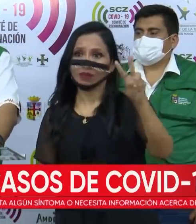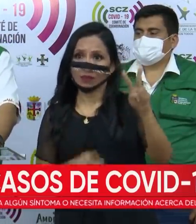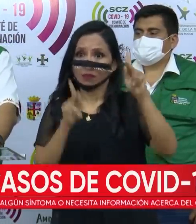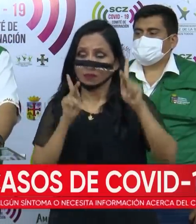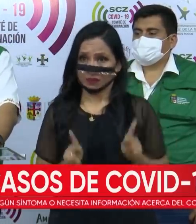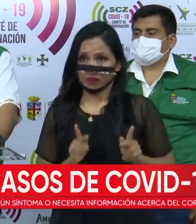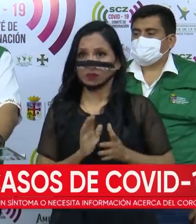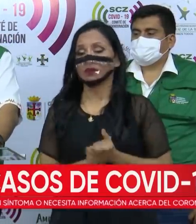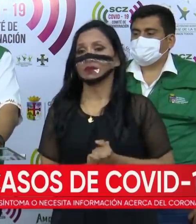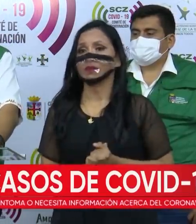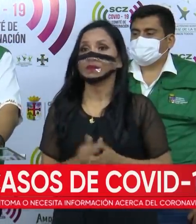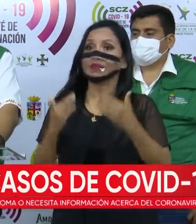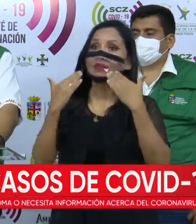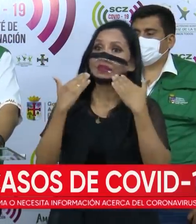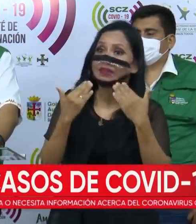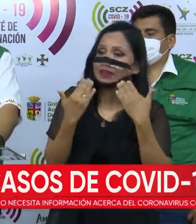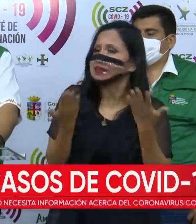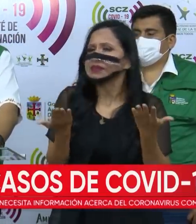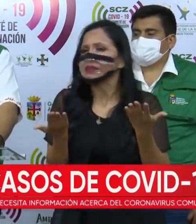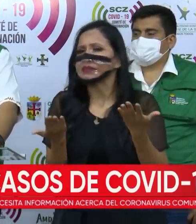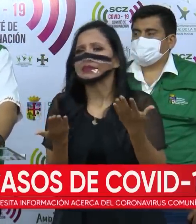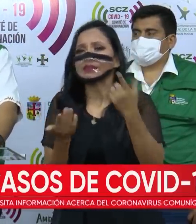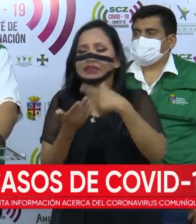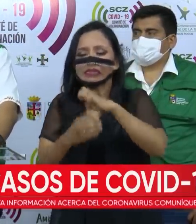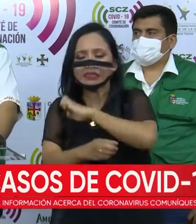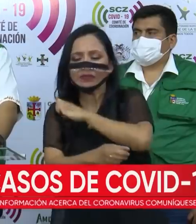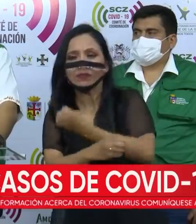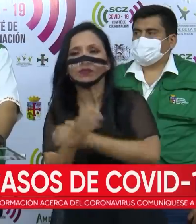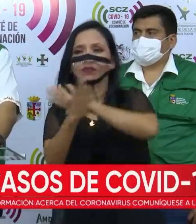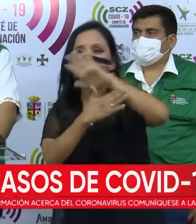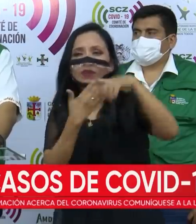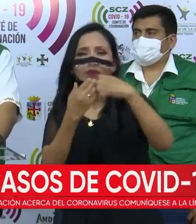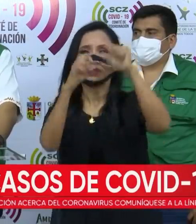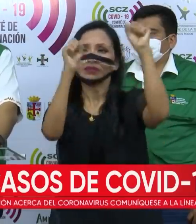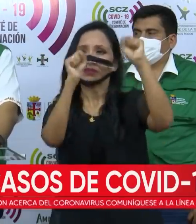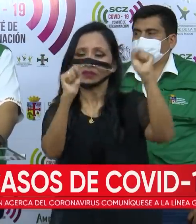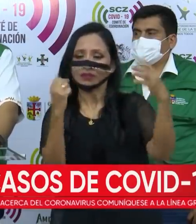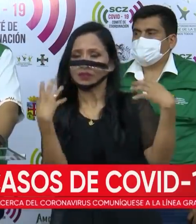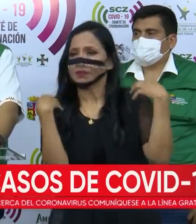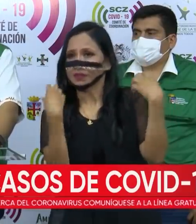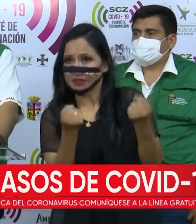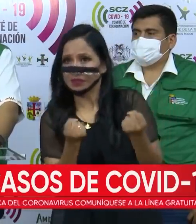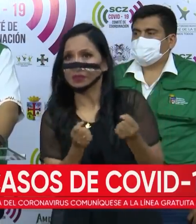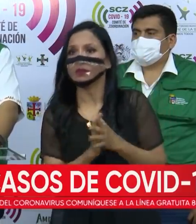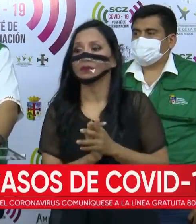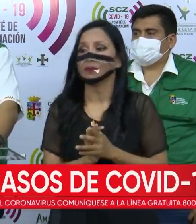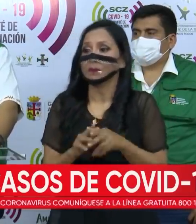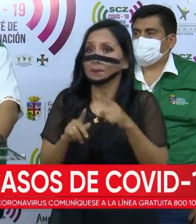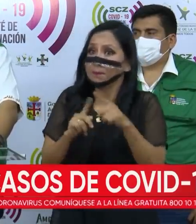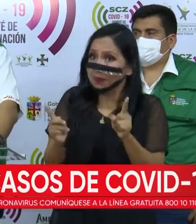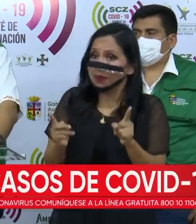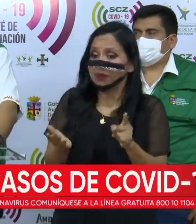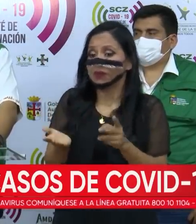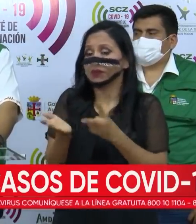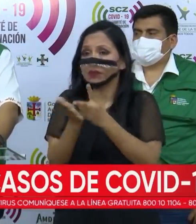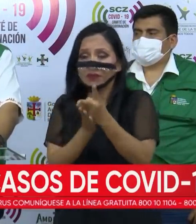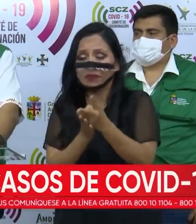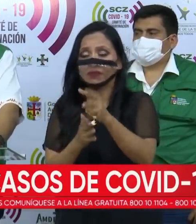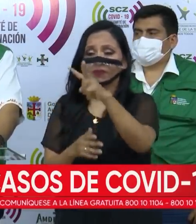pacientes, gracias al esfuerzo de todo el sistema de salud. Pero vamos perdiendo a